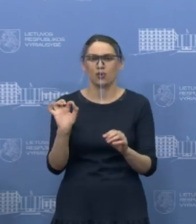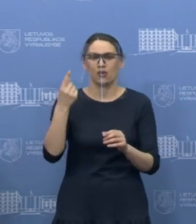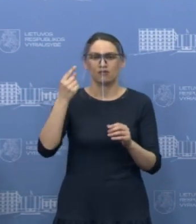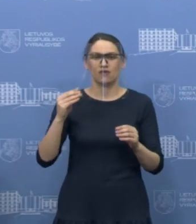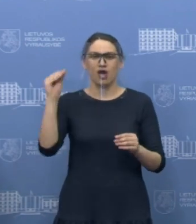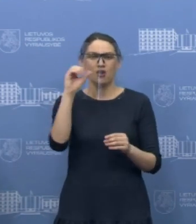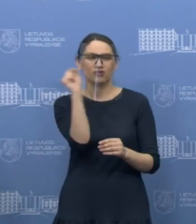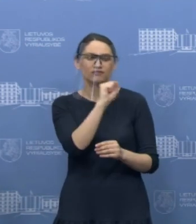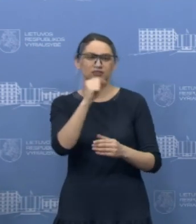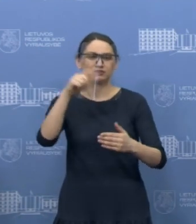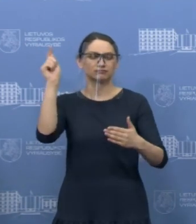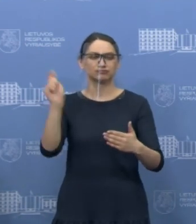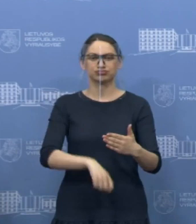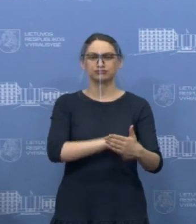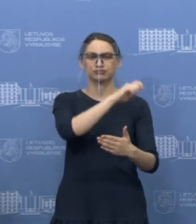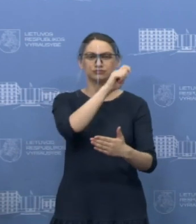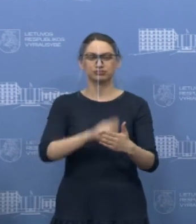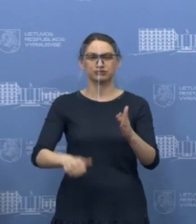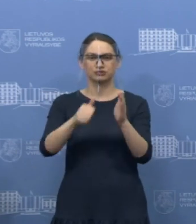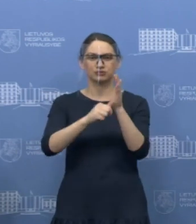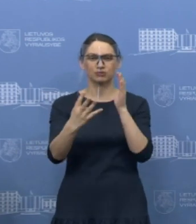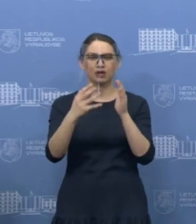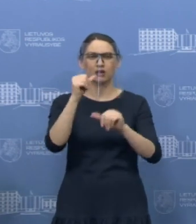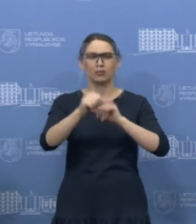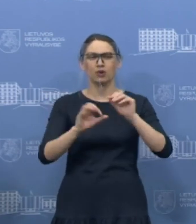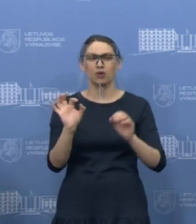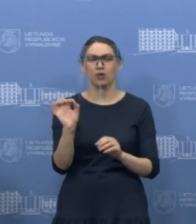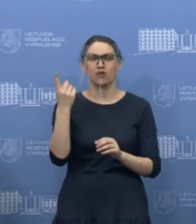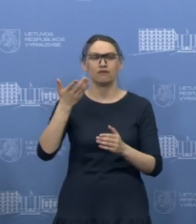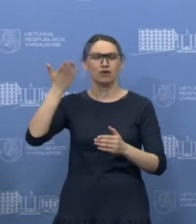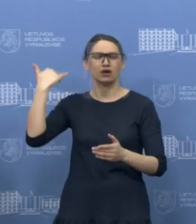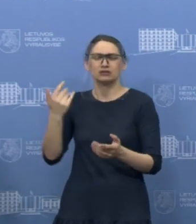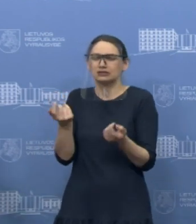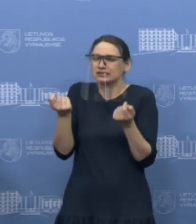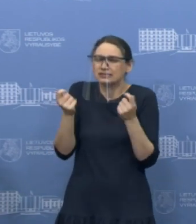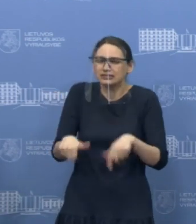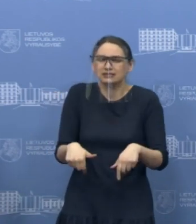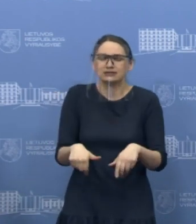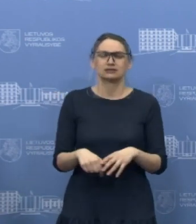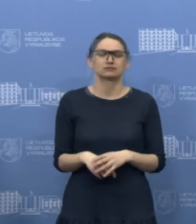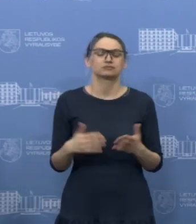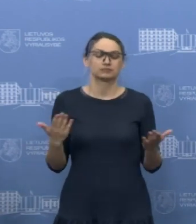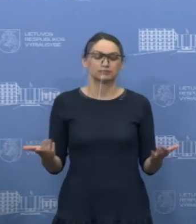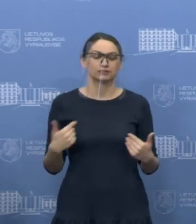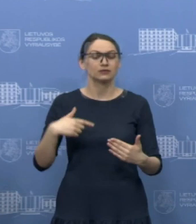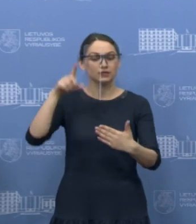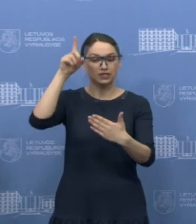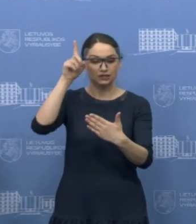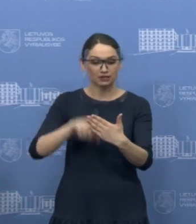yra Eurovizijas nutraukimas, kuris yra pirmą kartą per 64 metus, to niekados nebuvo. Tad aš tikiu, kad